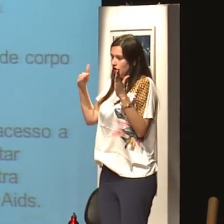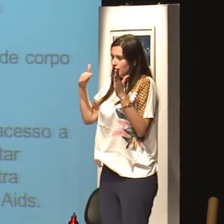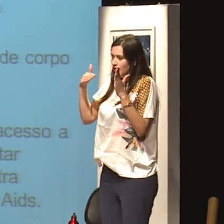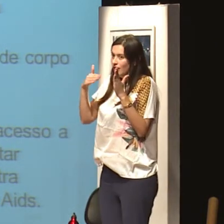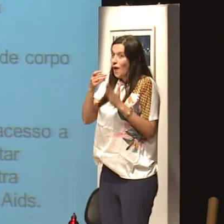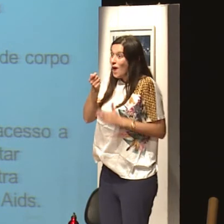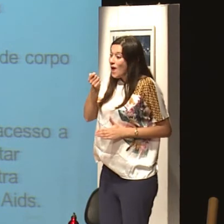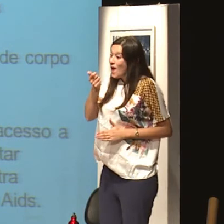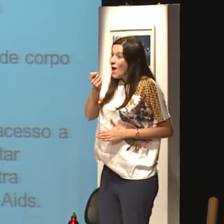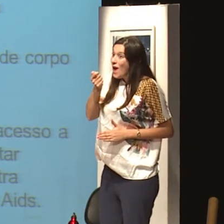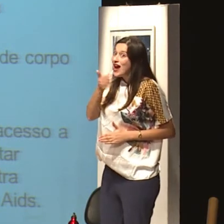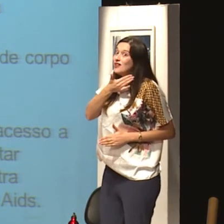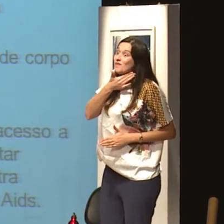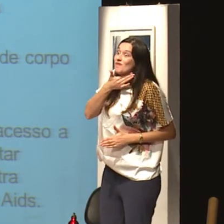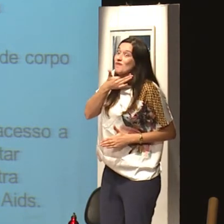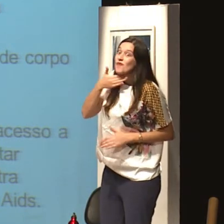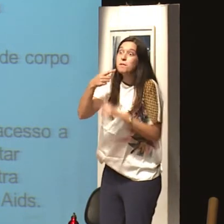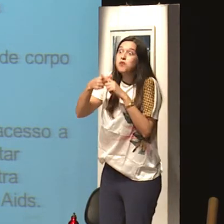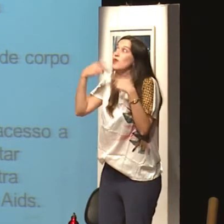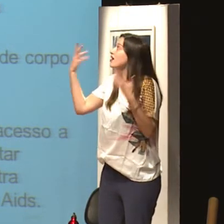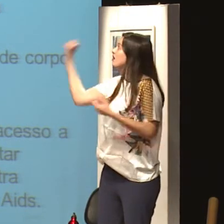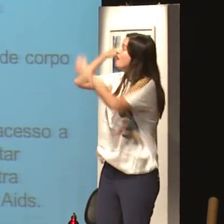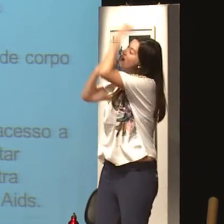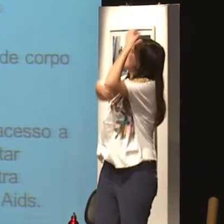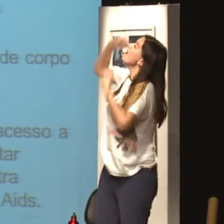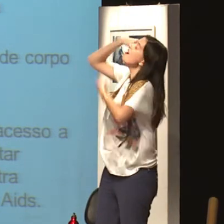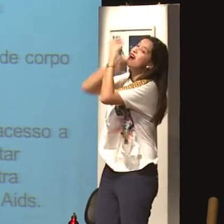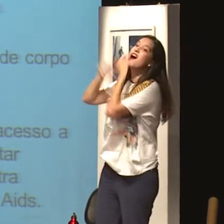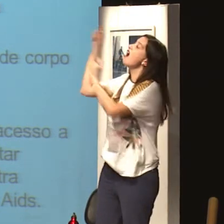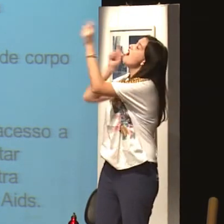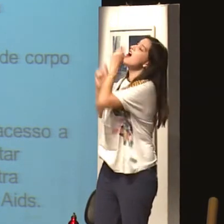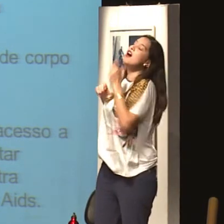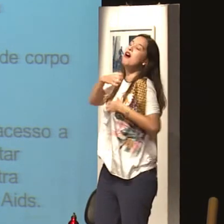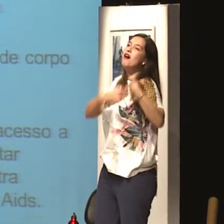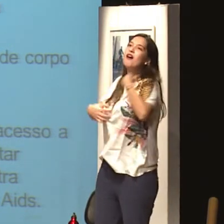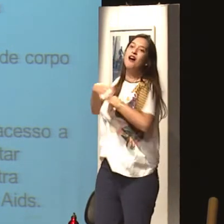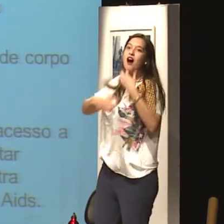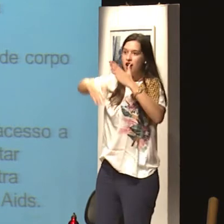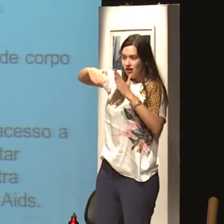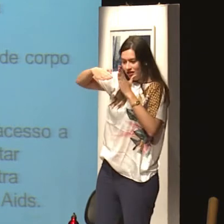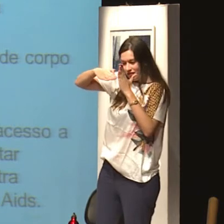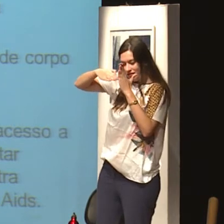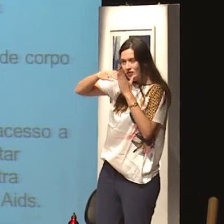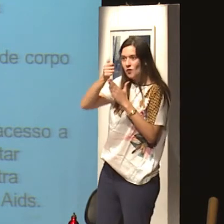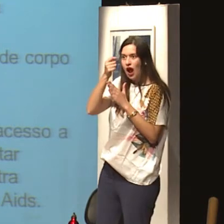porque até a mulher perceber, ela já está quase morrendo, porque já apanhou, já sofreu todo tipo de agressão verbal, física,